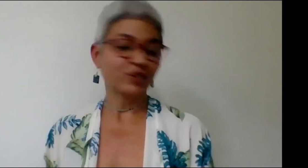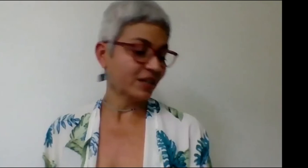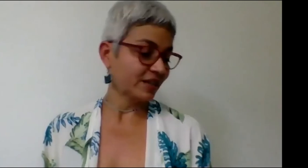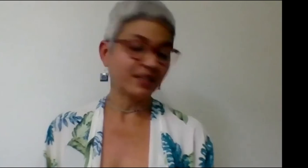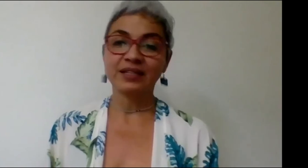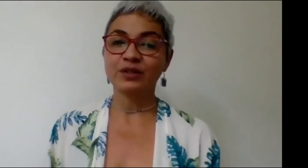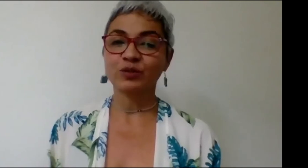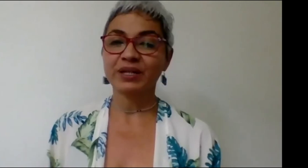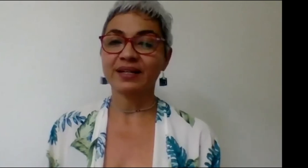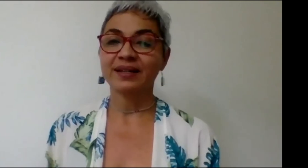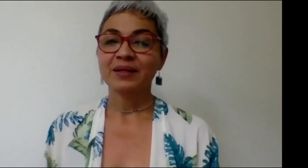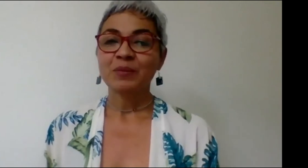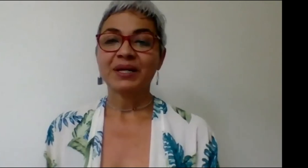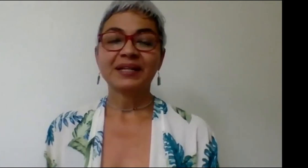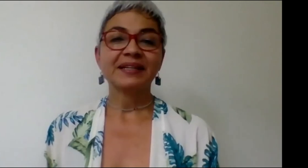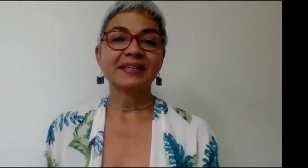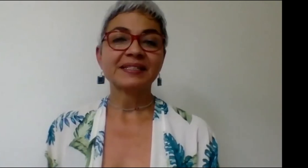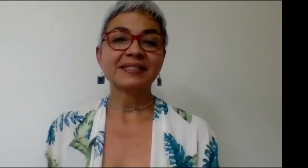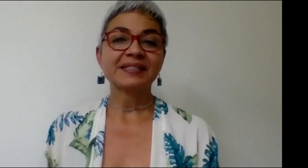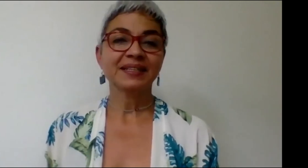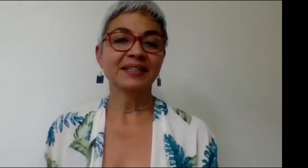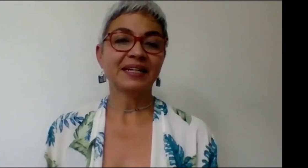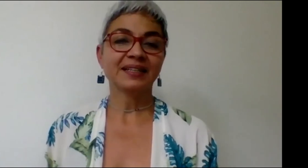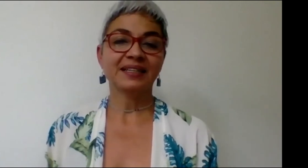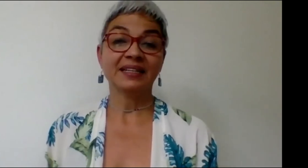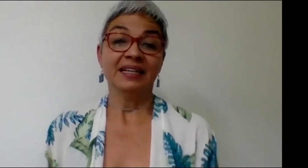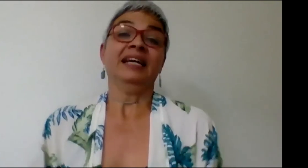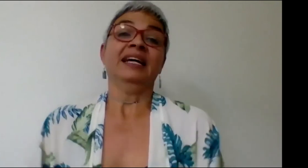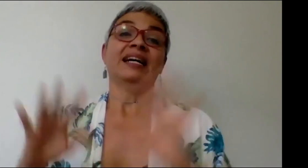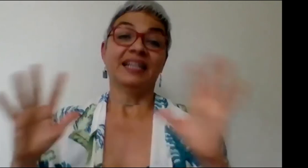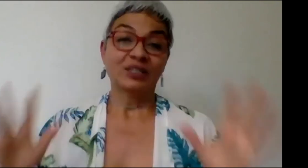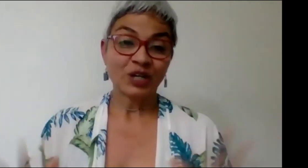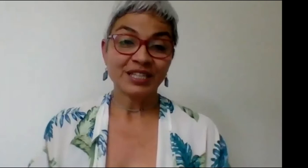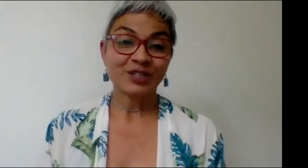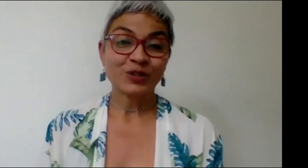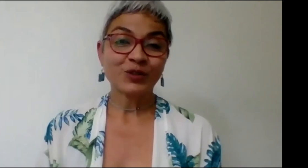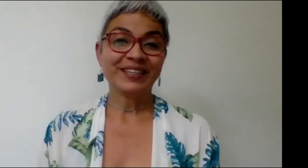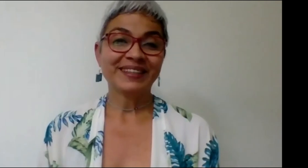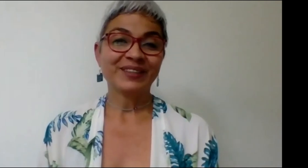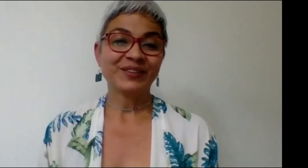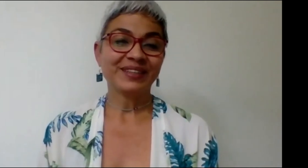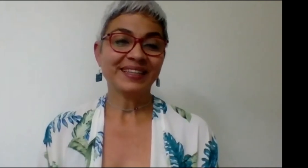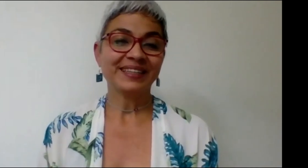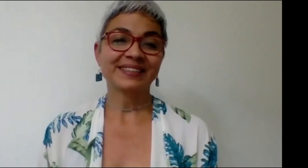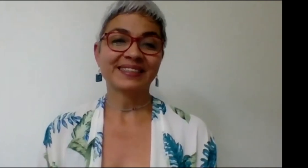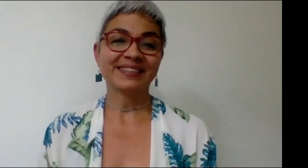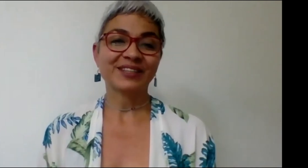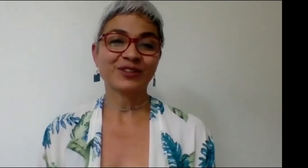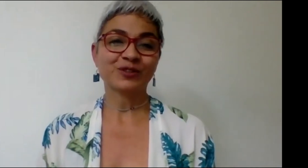yo sé que tenías líos para para ingresar ya agradezco que hayas hecho todo el intento y estés aquí con